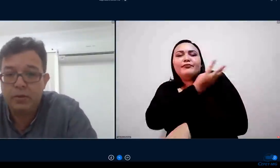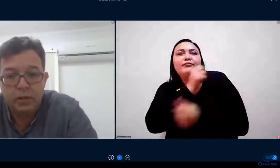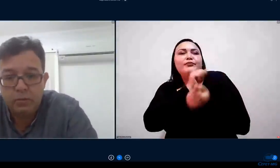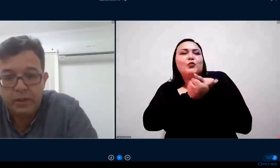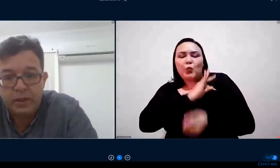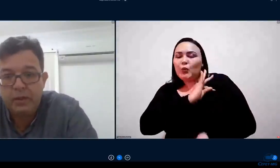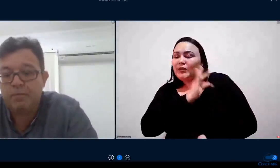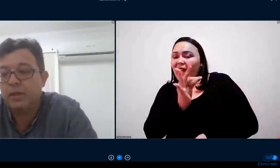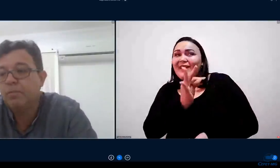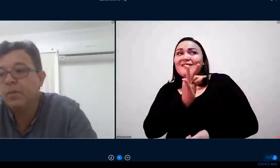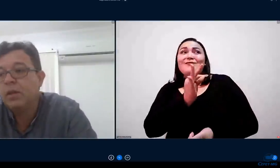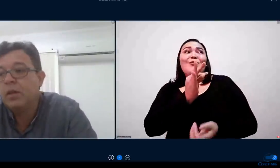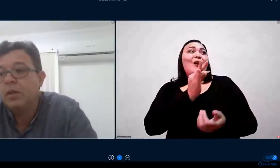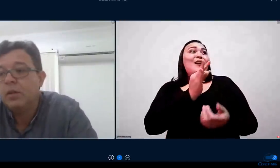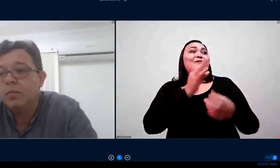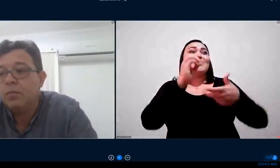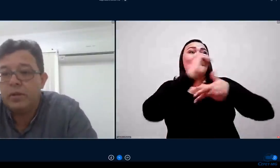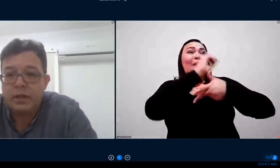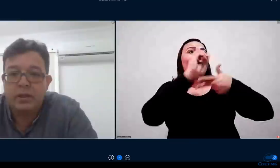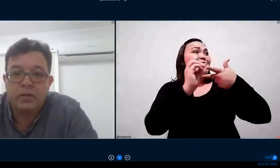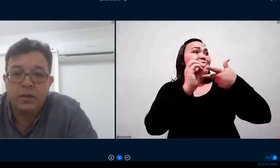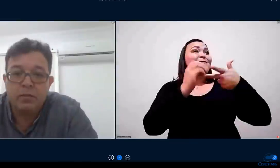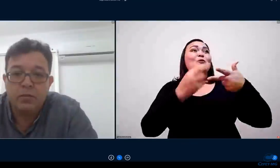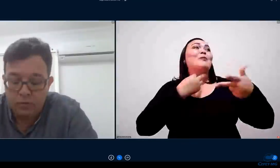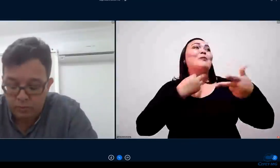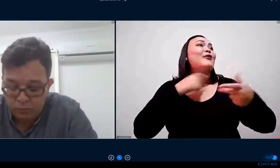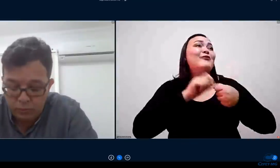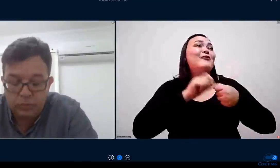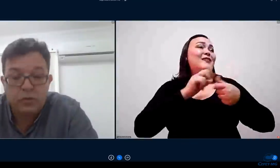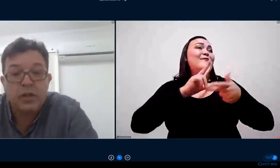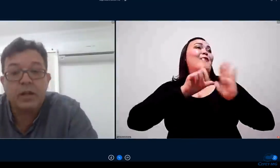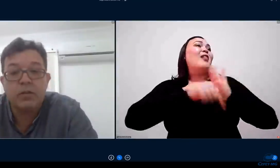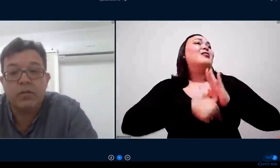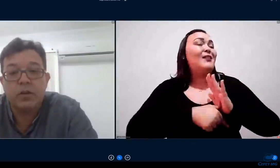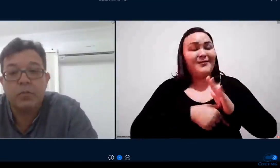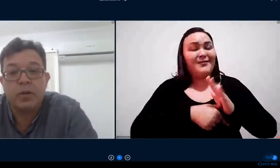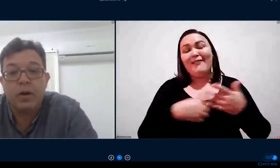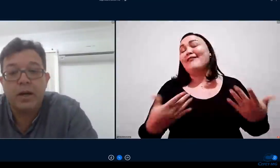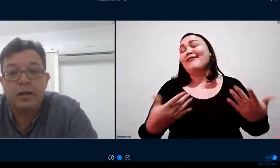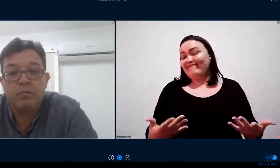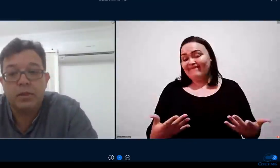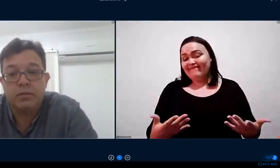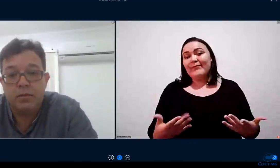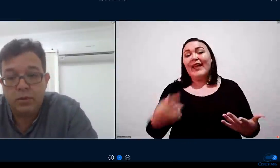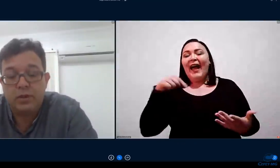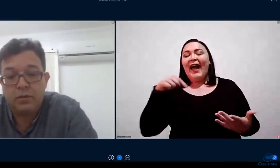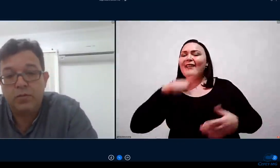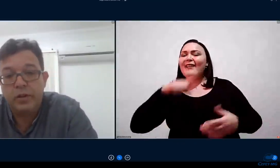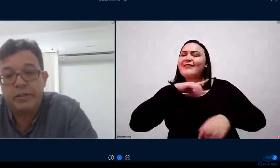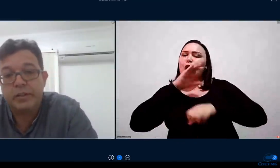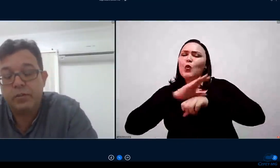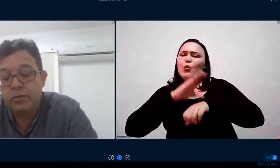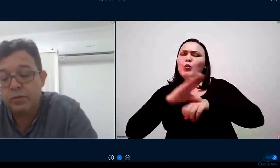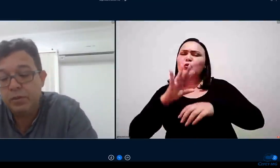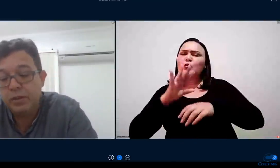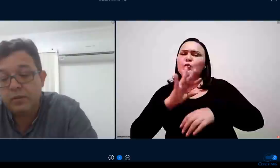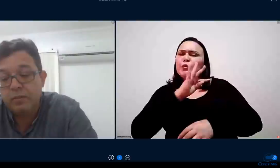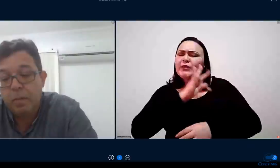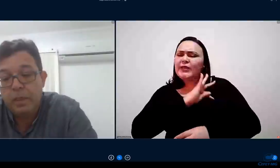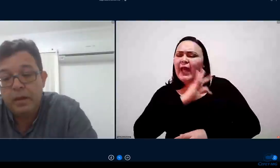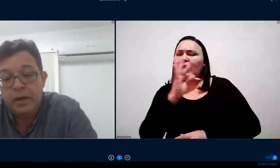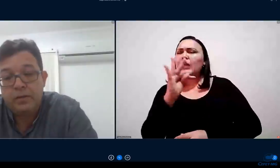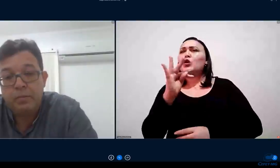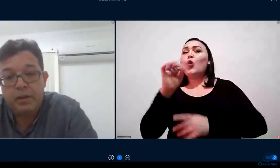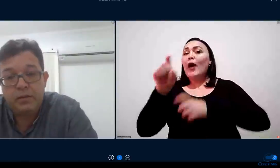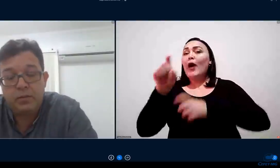ao Enem muitos queriam o Enem aqui nós temos os cursos técnicos de agropecuária que é uma vocação forte aqui no sul de